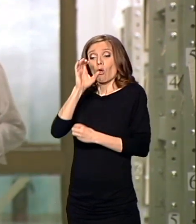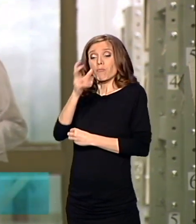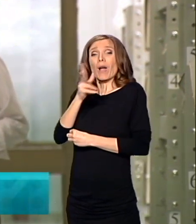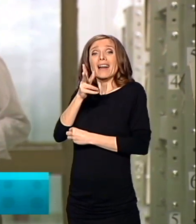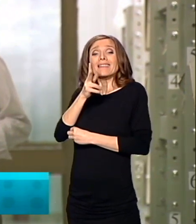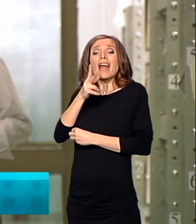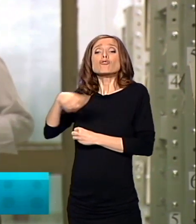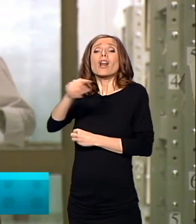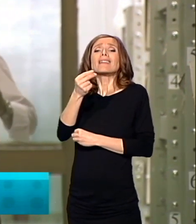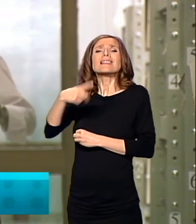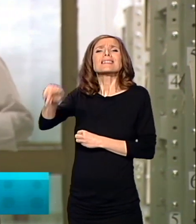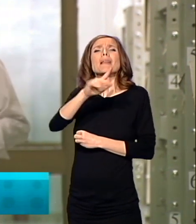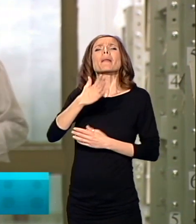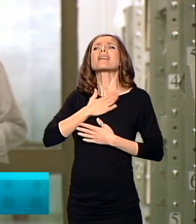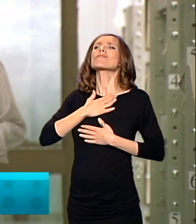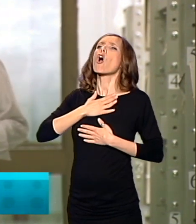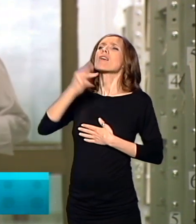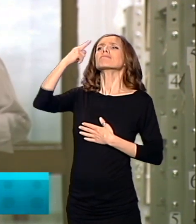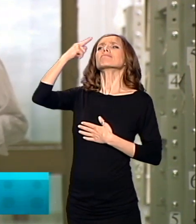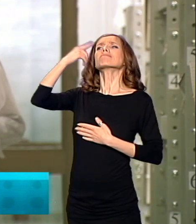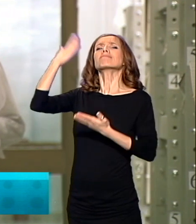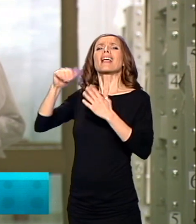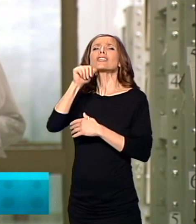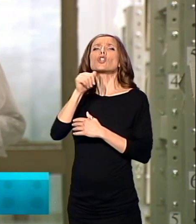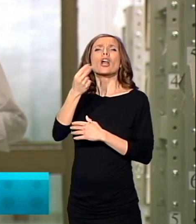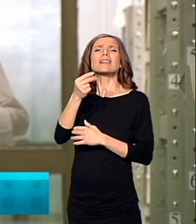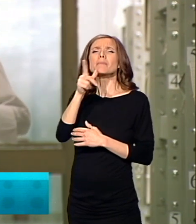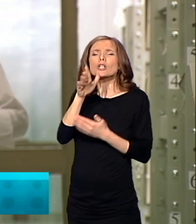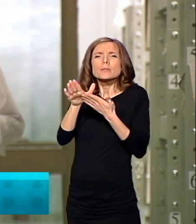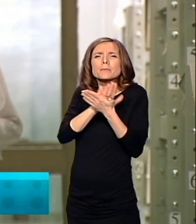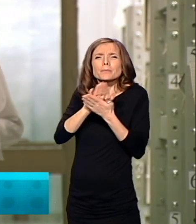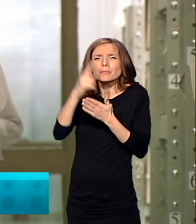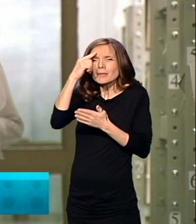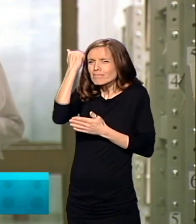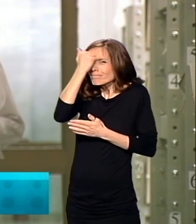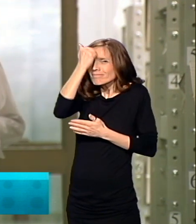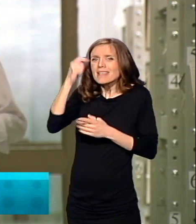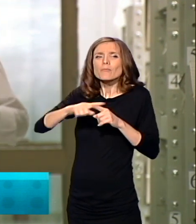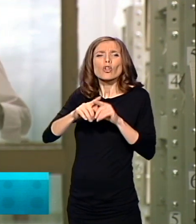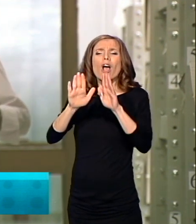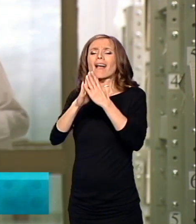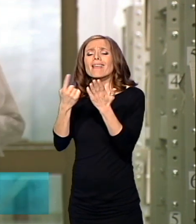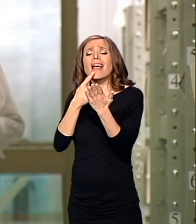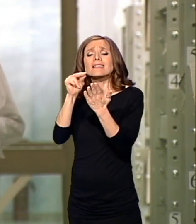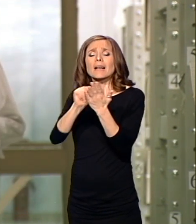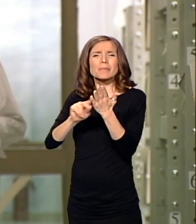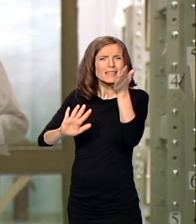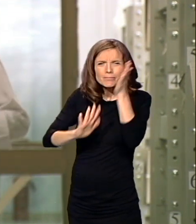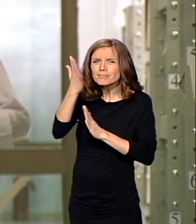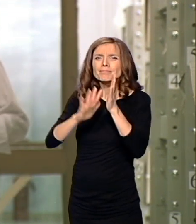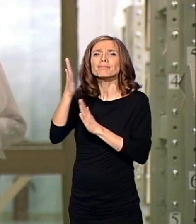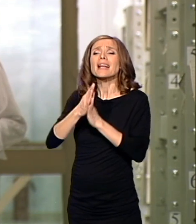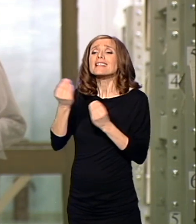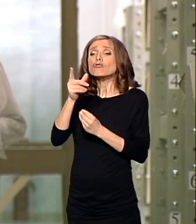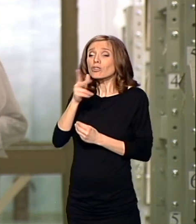Srba. Zato su uništavali arhivu, spaljivali knjige na srpskom jeziku, kako bi Srbi zaboravili